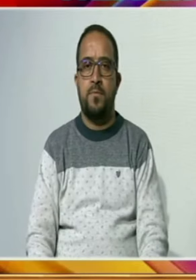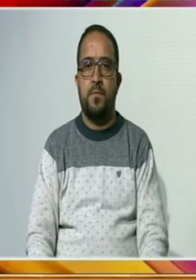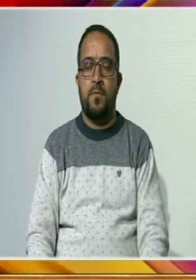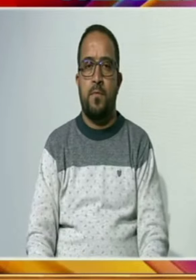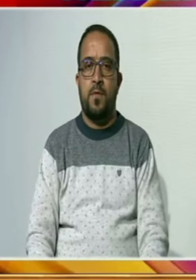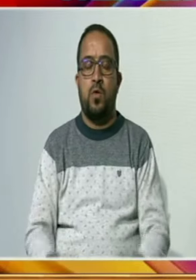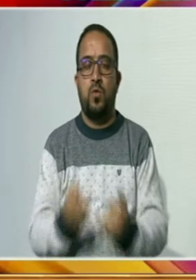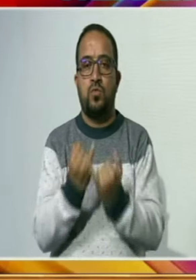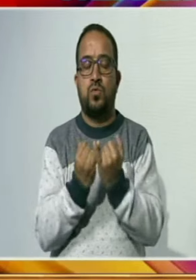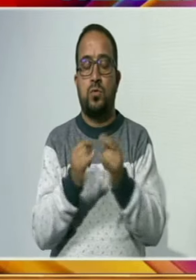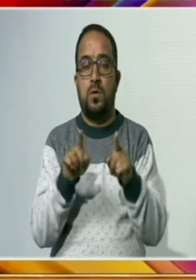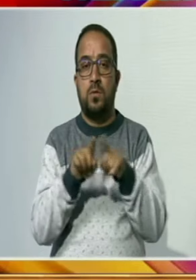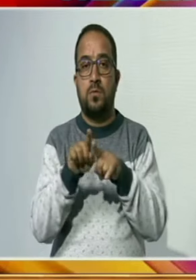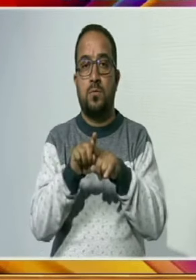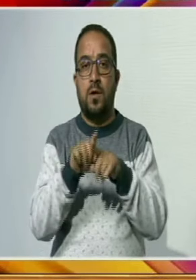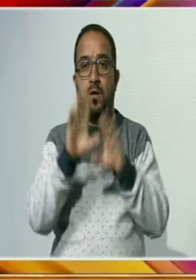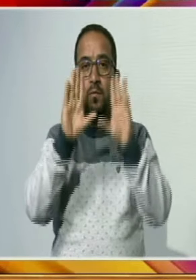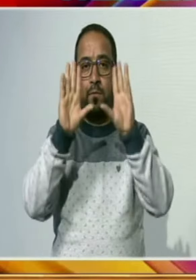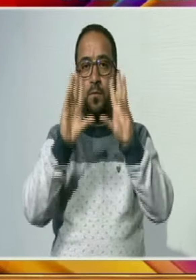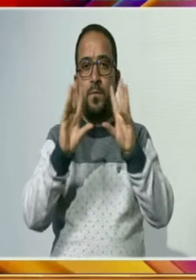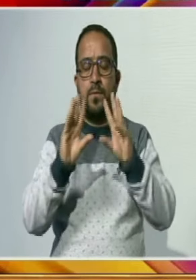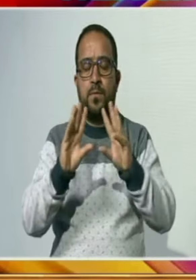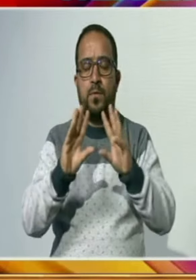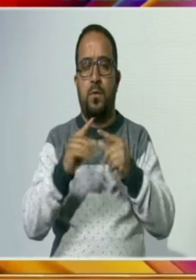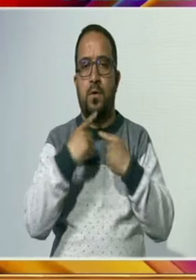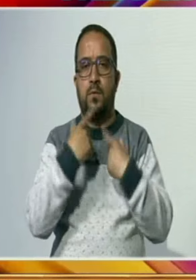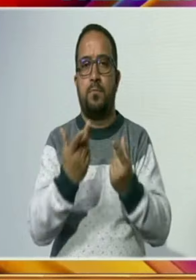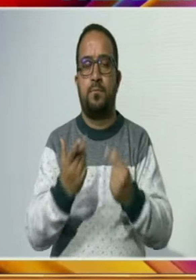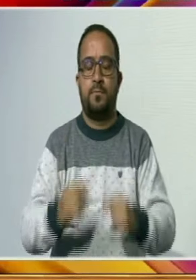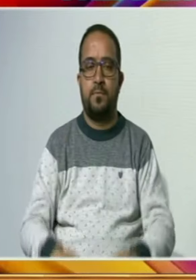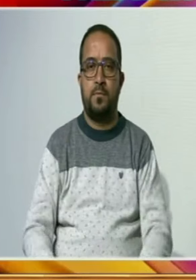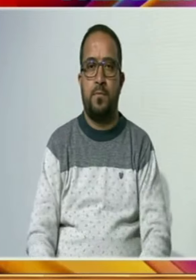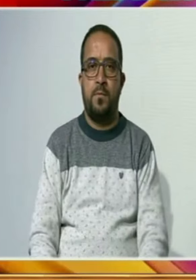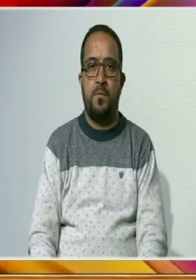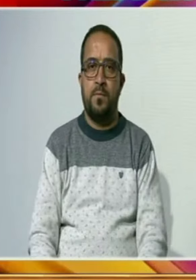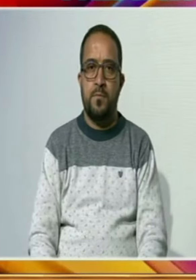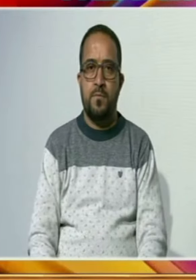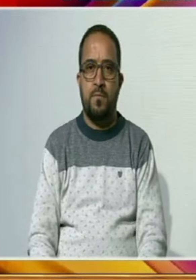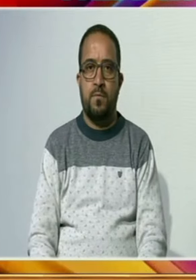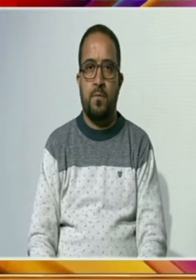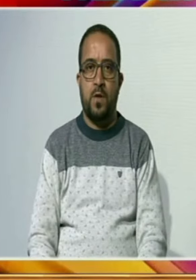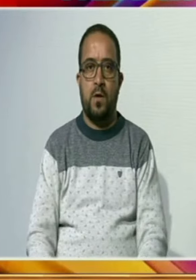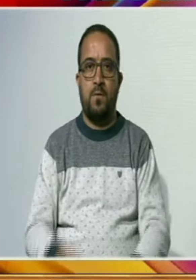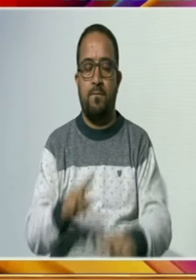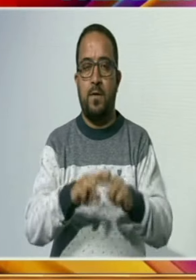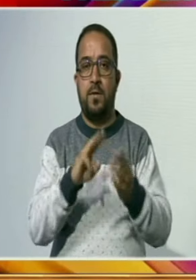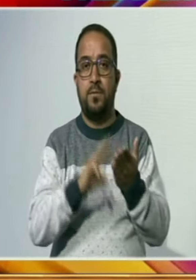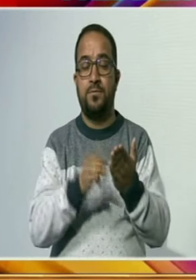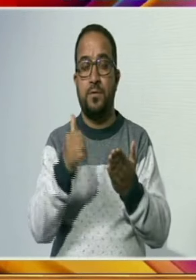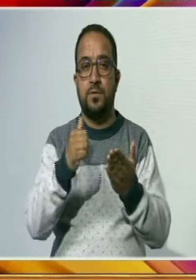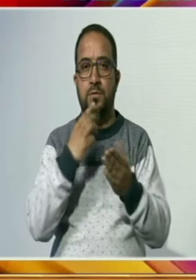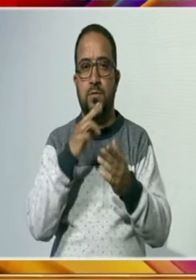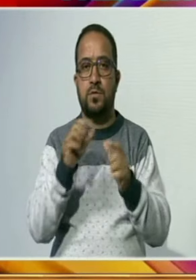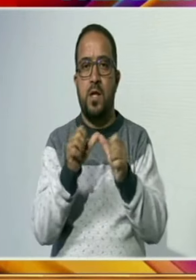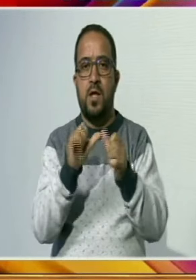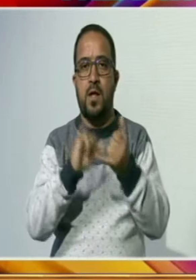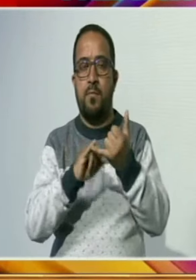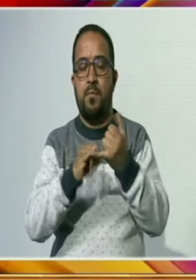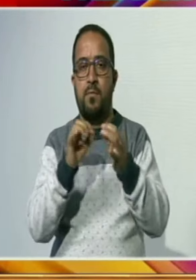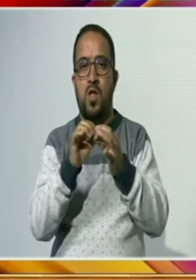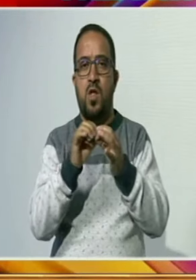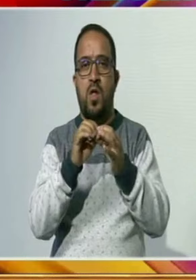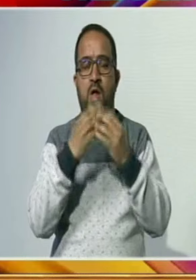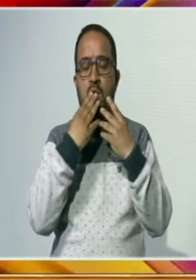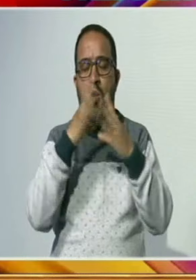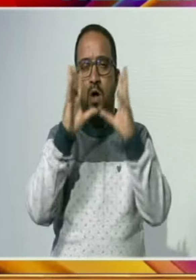کشیدگی کو فوری طور پر کم کیا جانے کا مطالبہ کرتے ہوئے وزارت نے خطے میں امن و